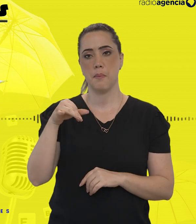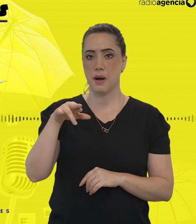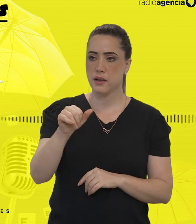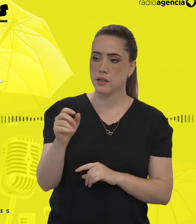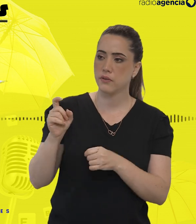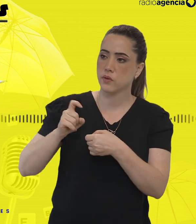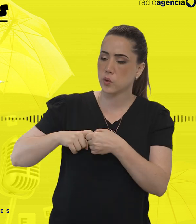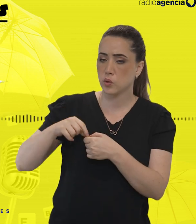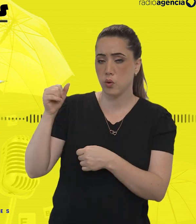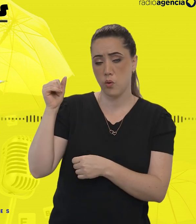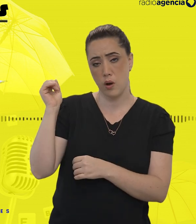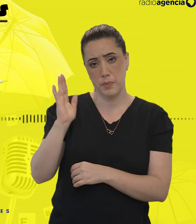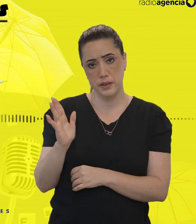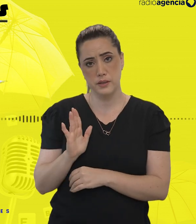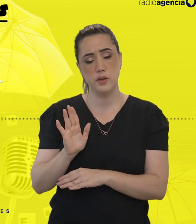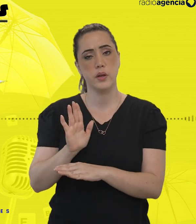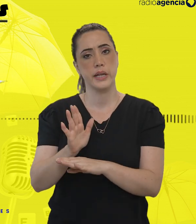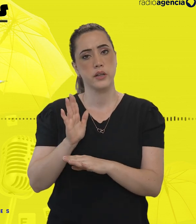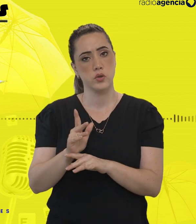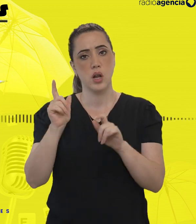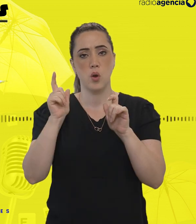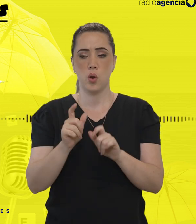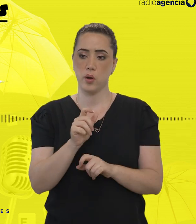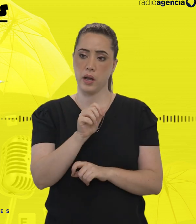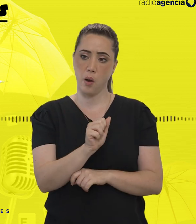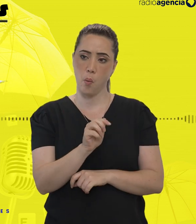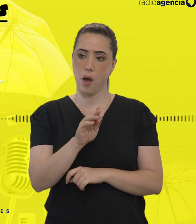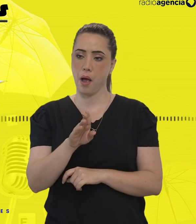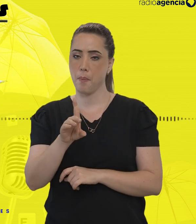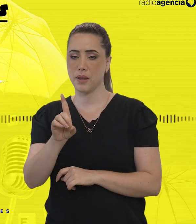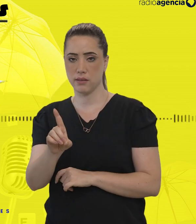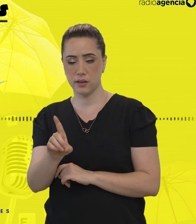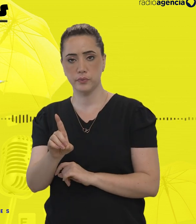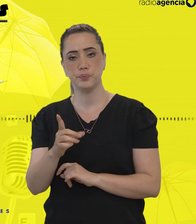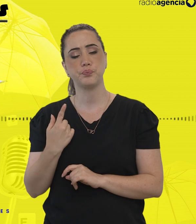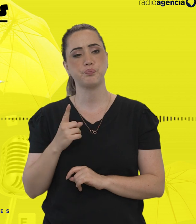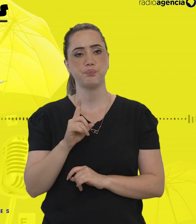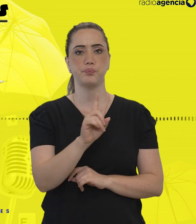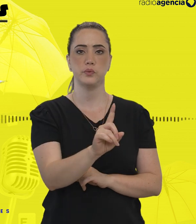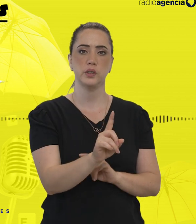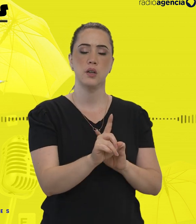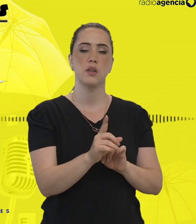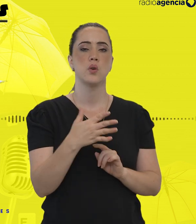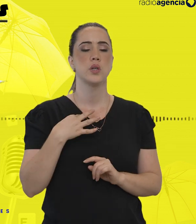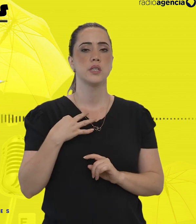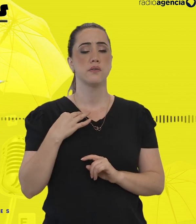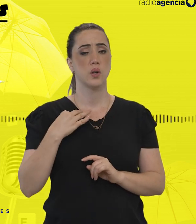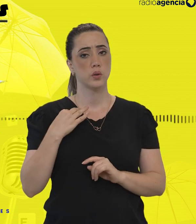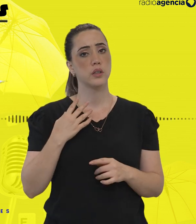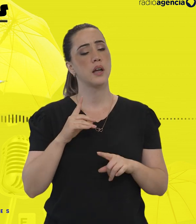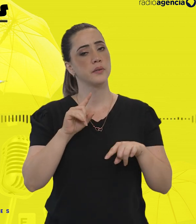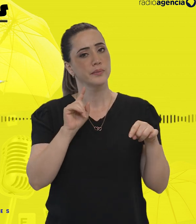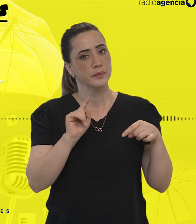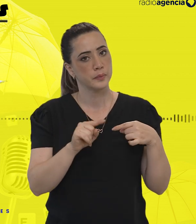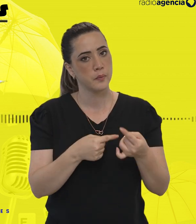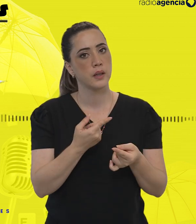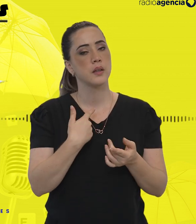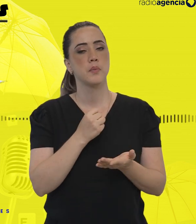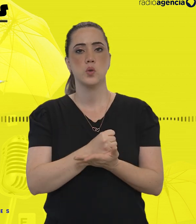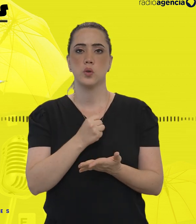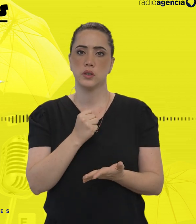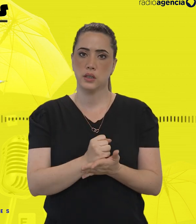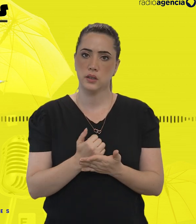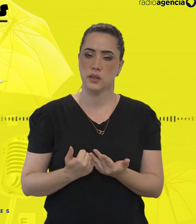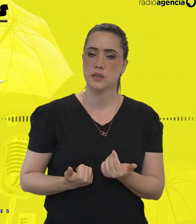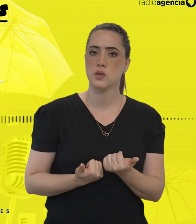voltou ao Brasil e resolveu ajudar logo a instituição que conhecia bem. Me liguei à ABD com esse voluntariado e acabei, sim, sendo contratada